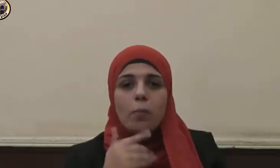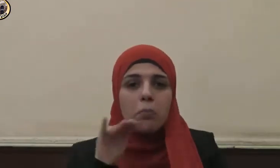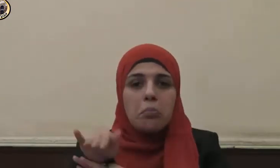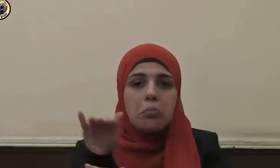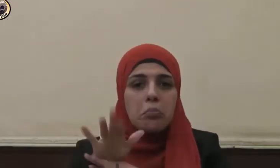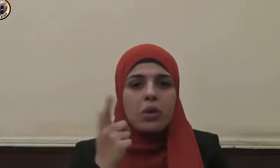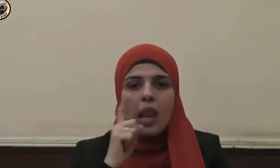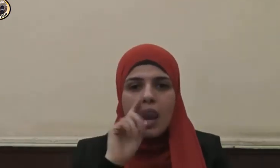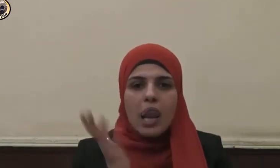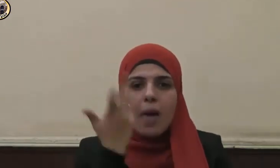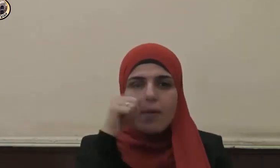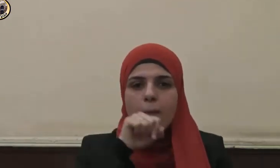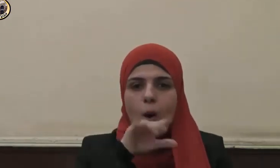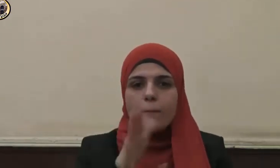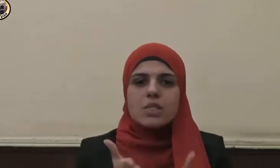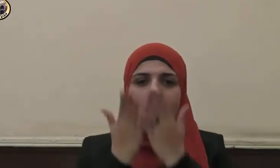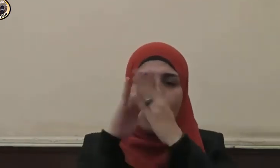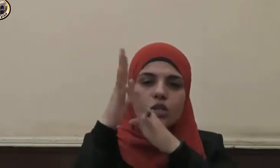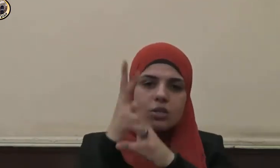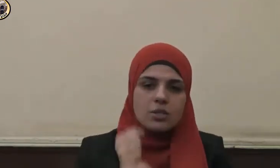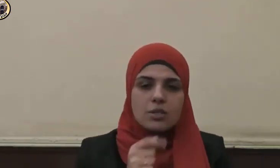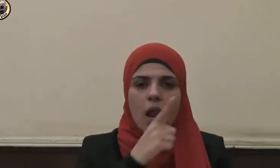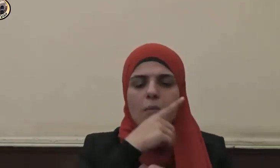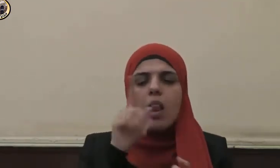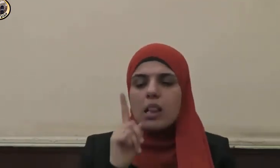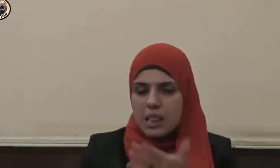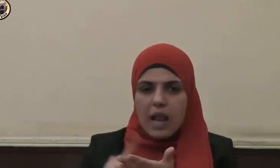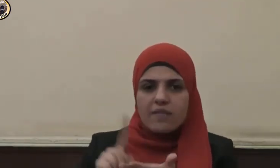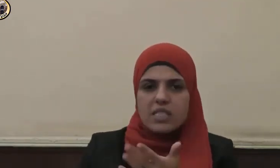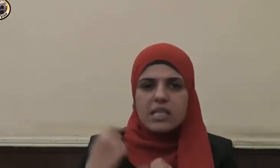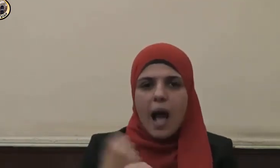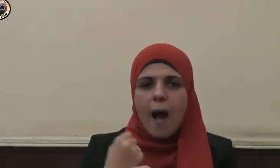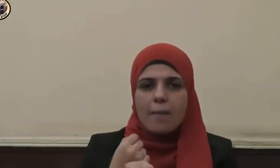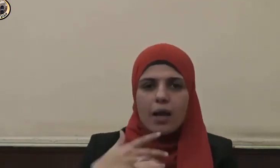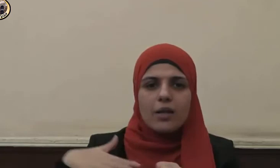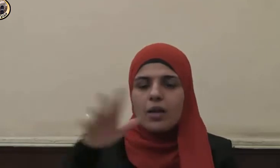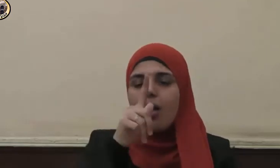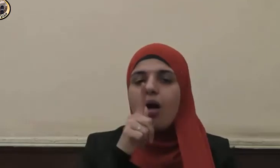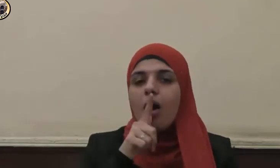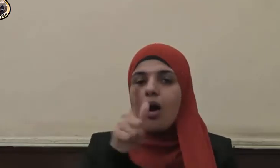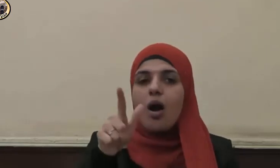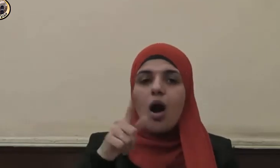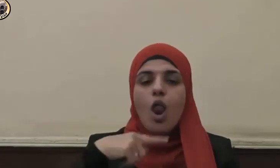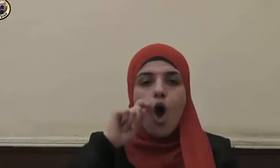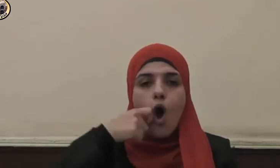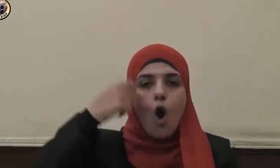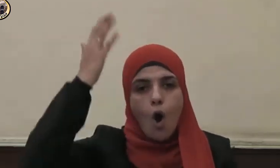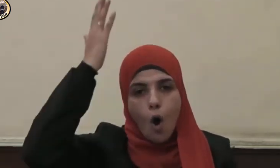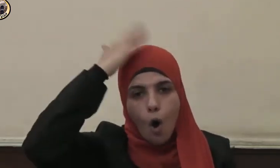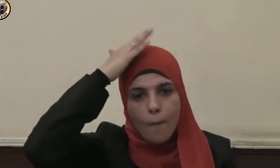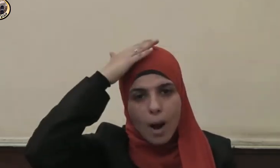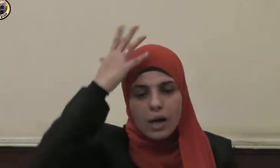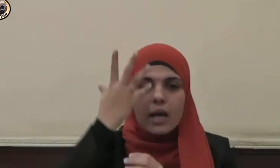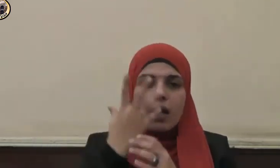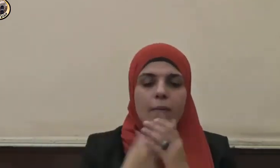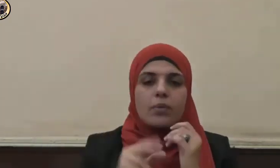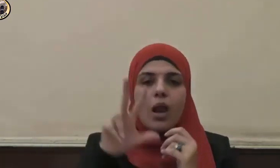وسلم وطبقوه عملية قال سيدنا عمر بن الخطاب رضي الله